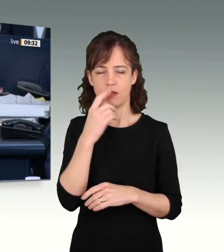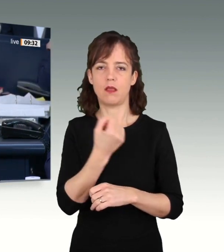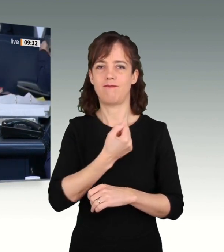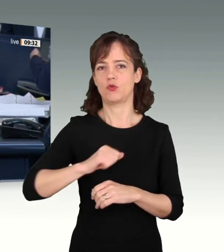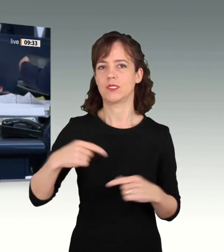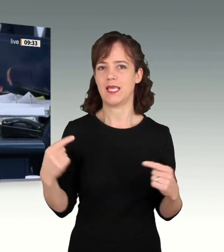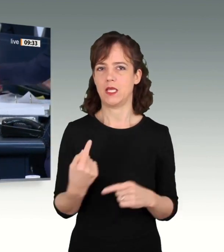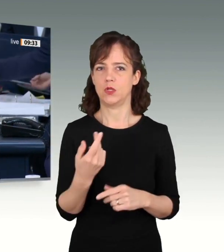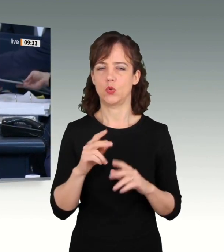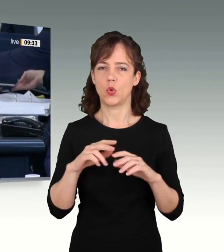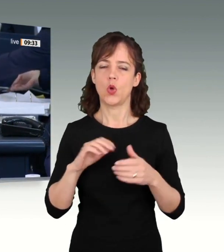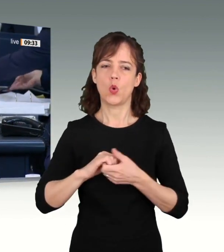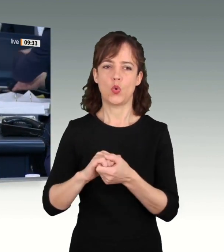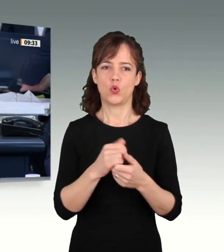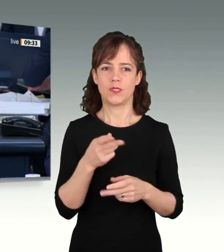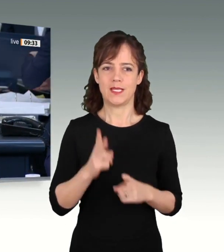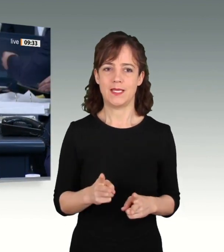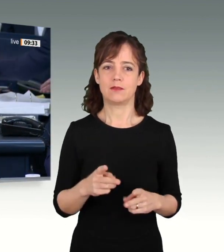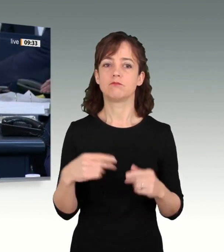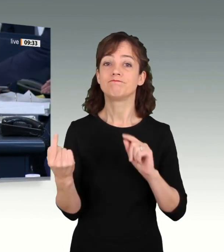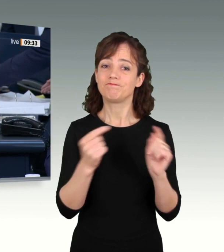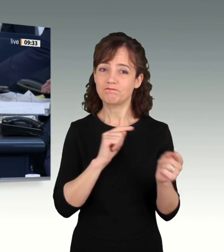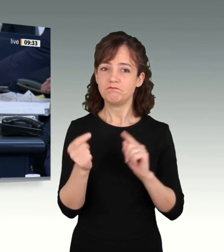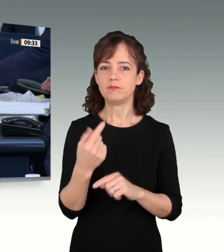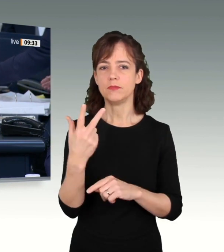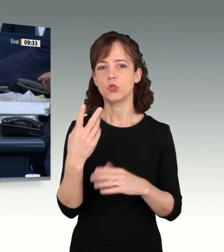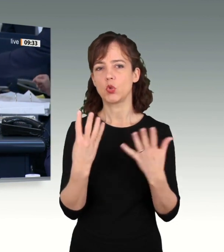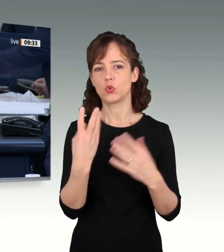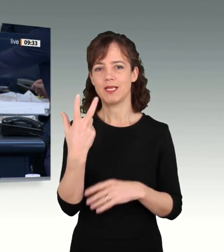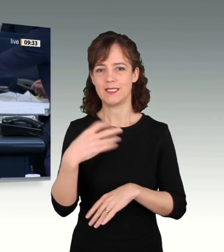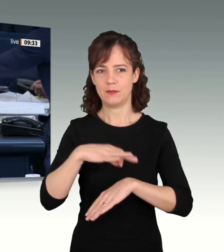Tagesordnungspunkte der Koalitionsfraktionen rücken entsprechend nach hinten,